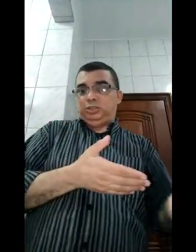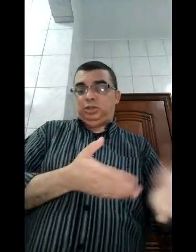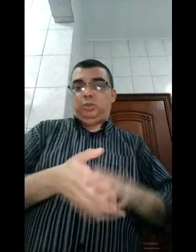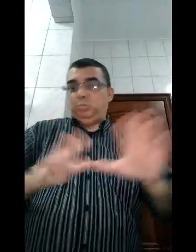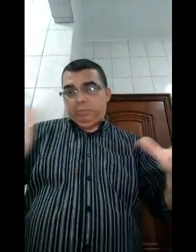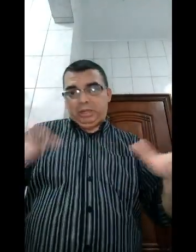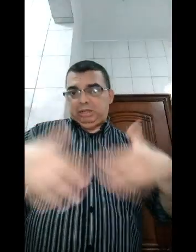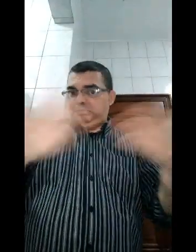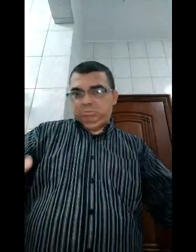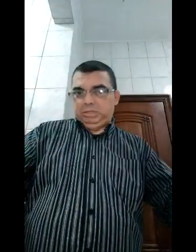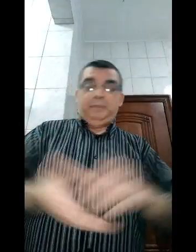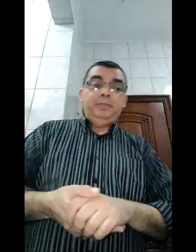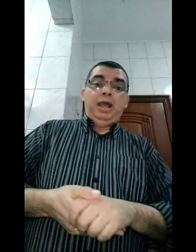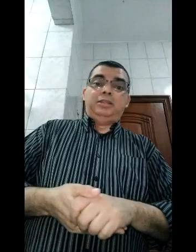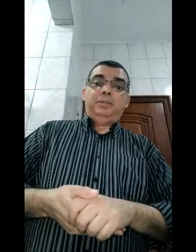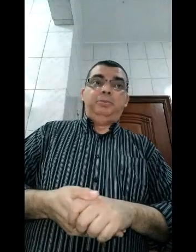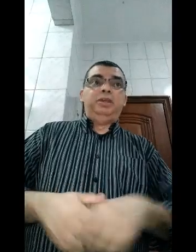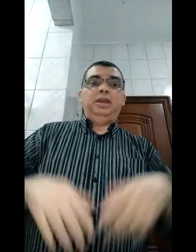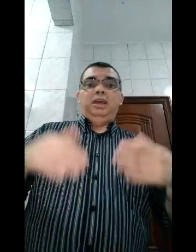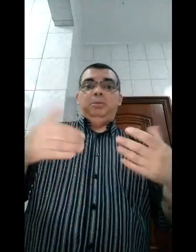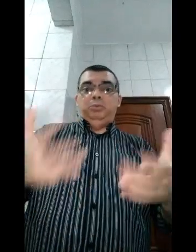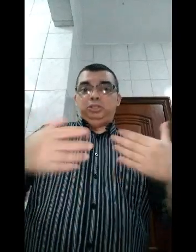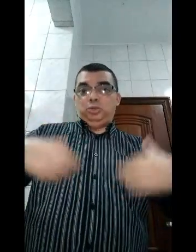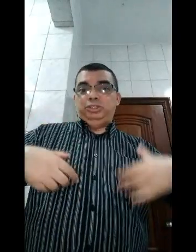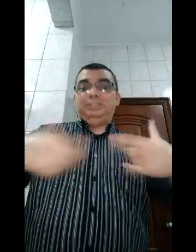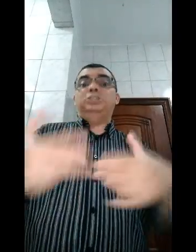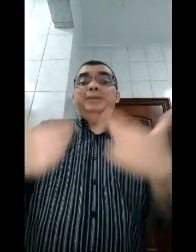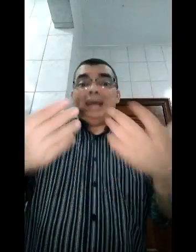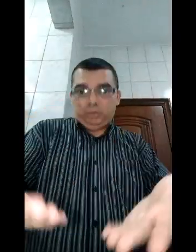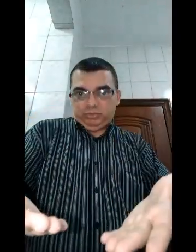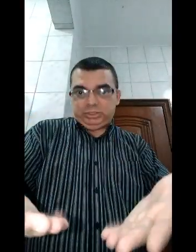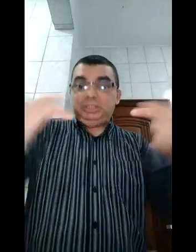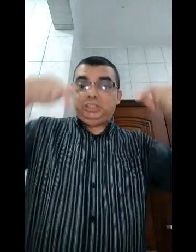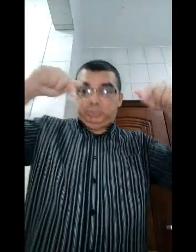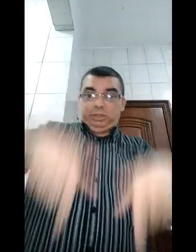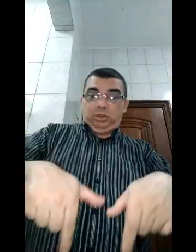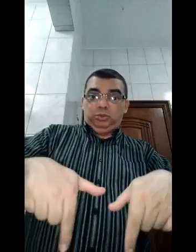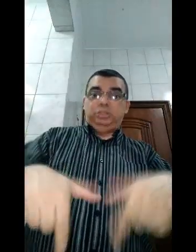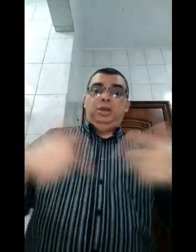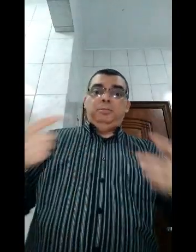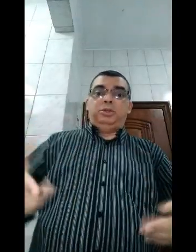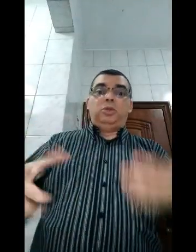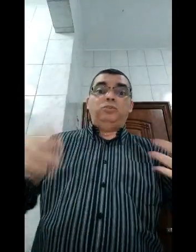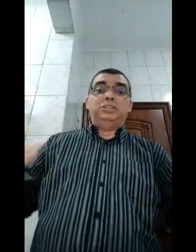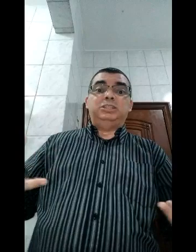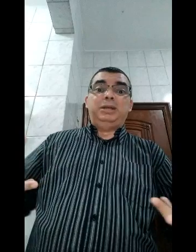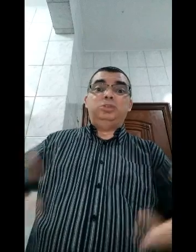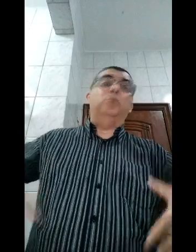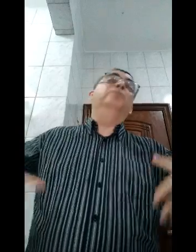nacional. Bobeira, né? Até porque muitas gordinhas se inspiraram em você e se inspiram até hoje. Porque como você sempre cantou,